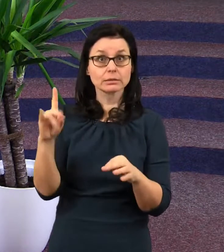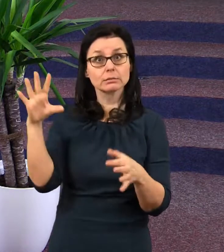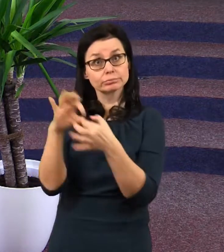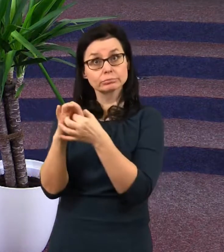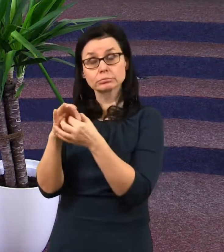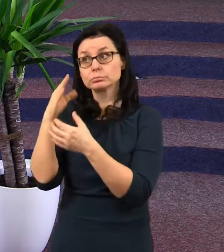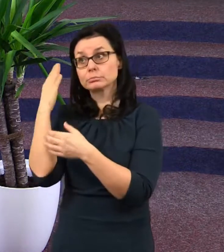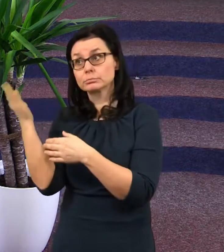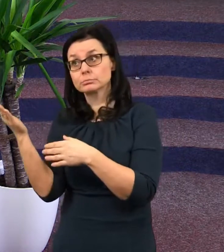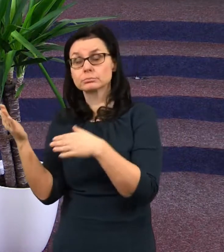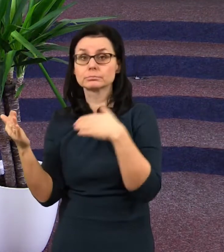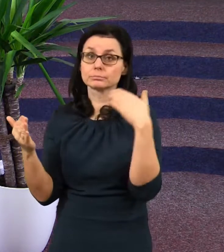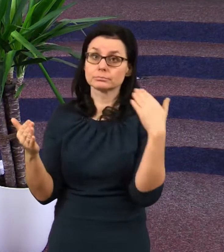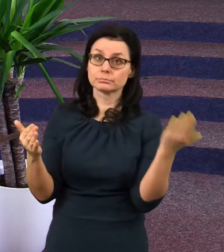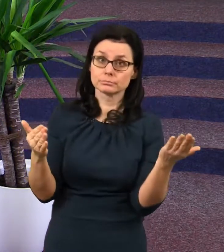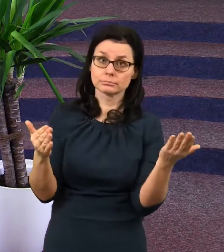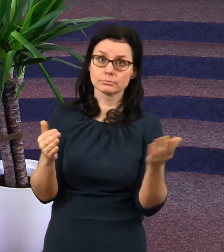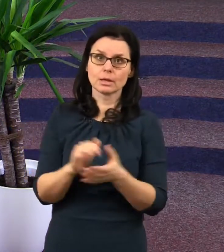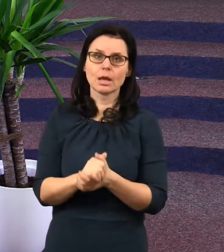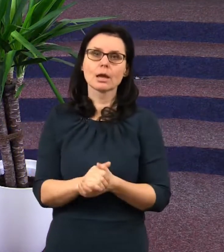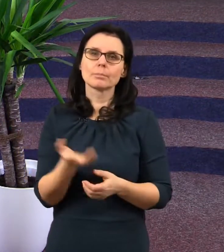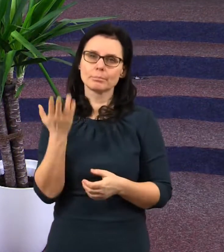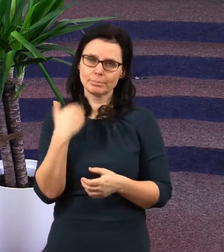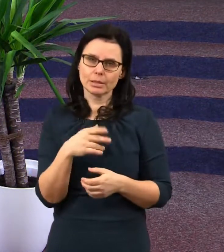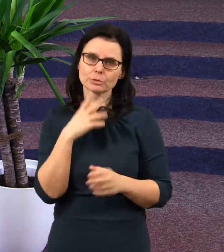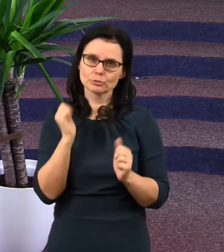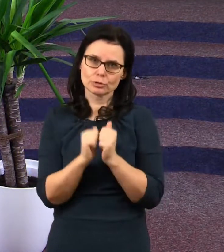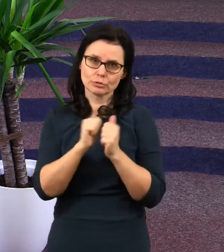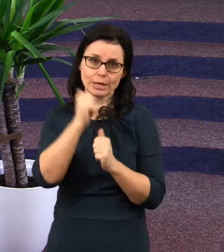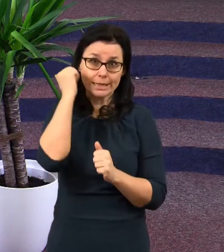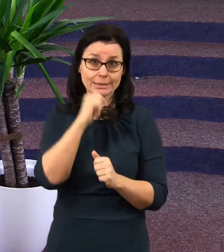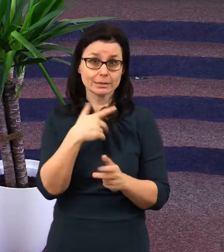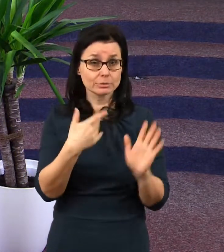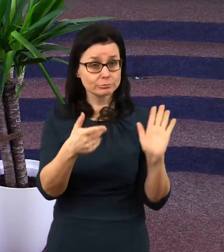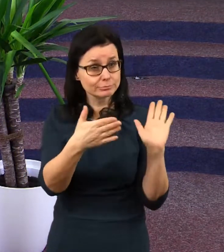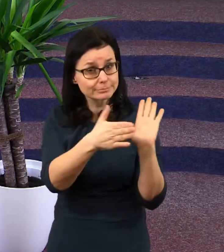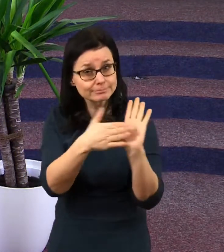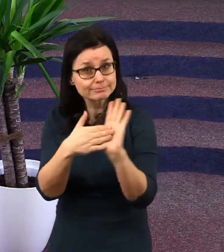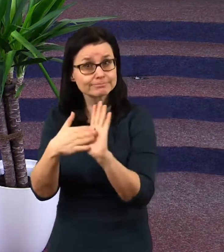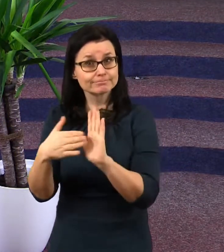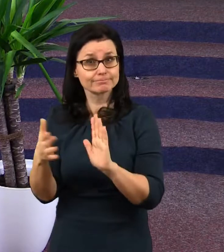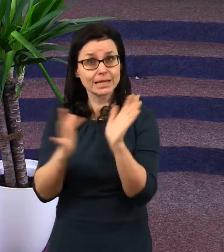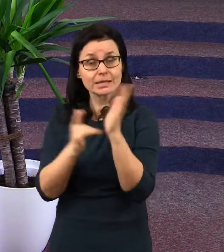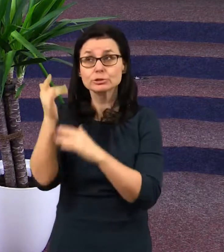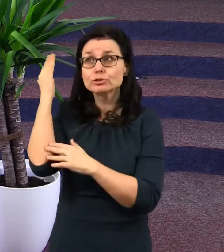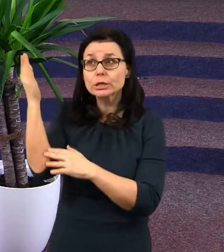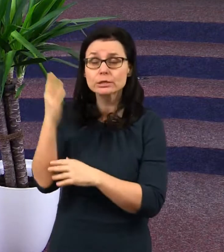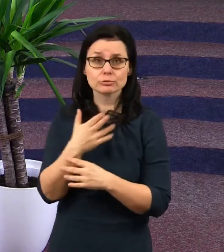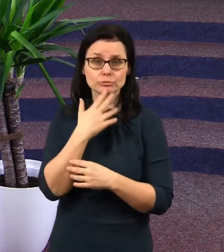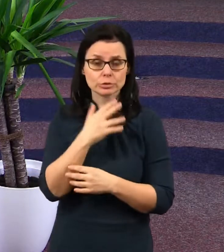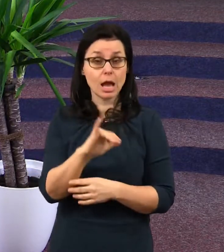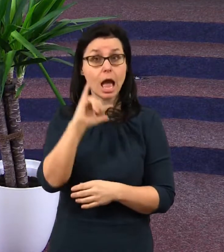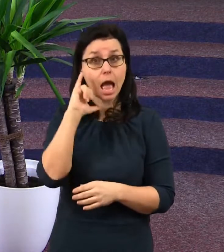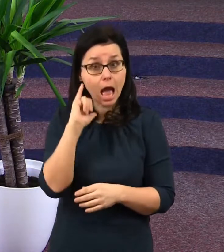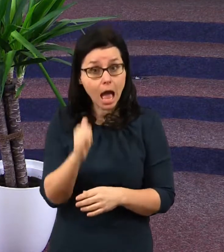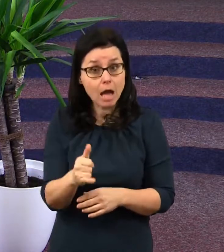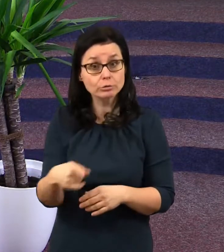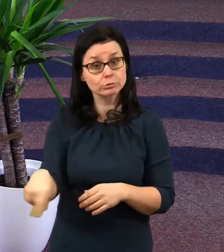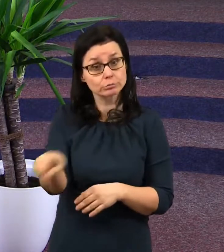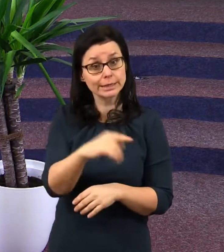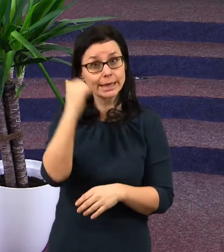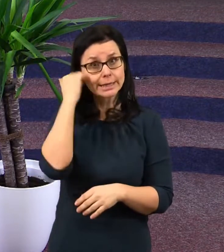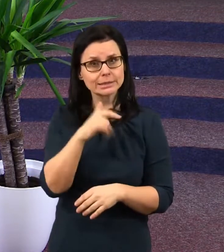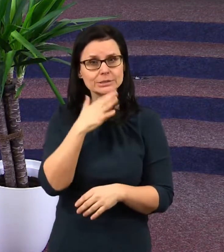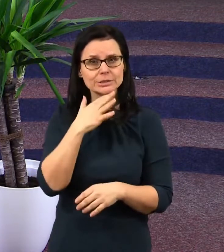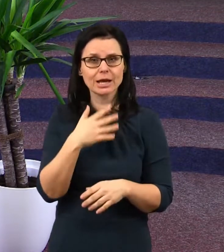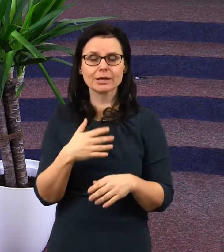Zažil jsem takové lidi a když jsem svědčil o Kristu, ano, byli takoví, kteří říkali,